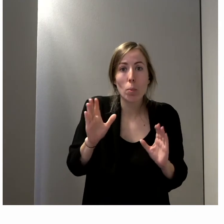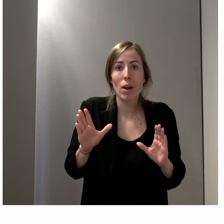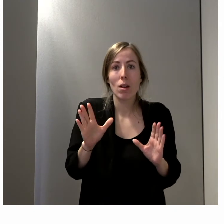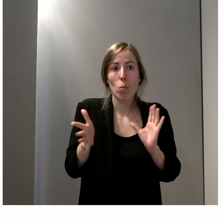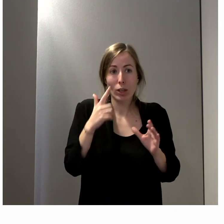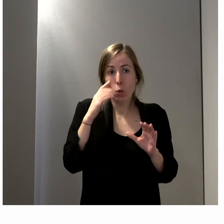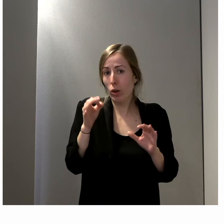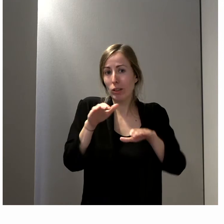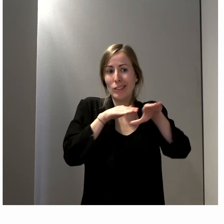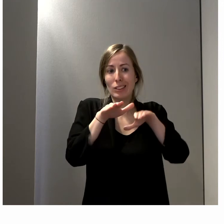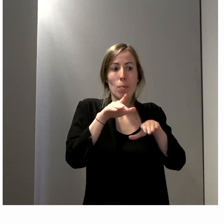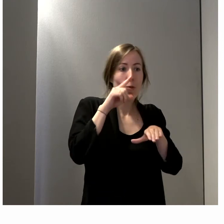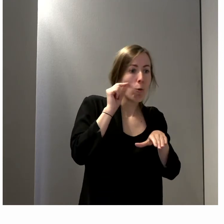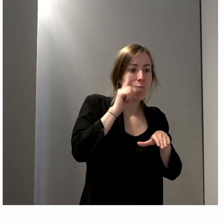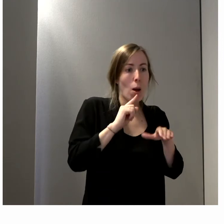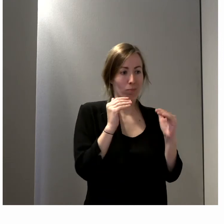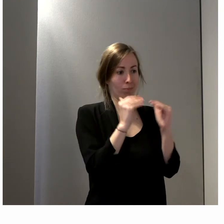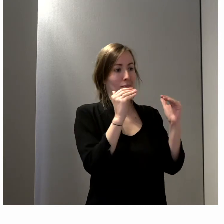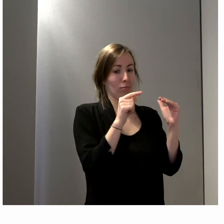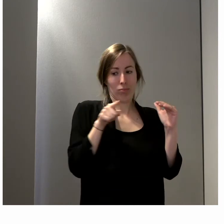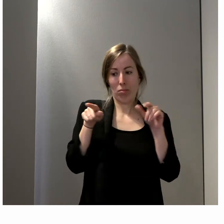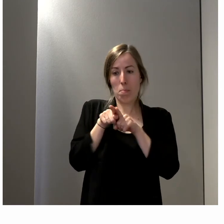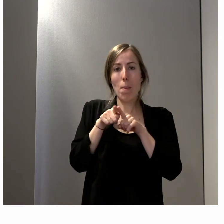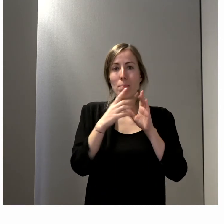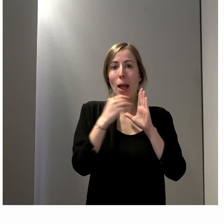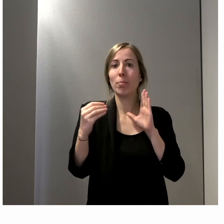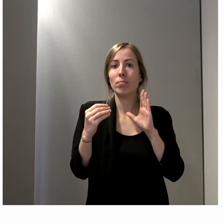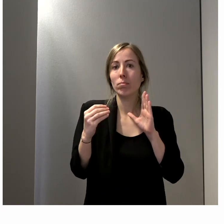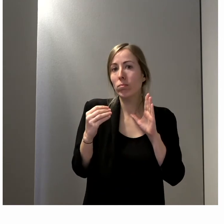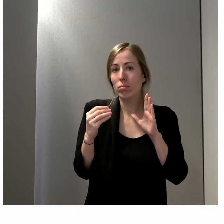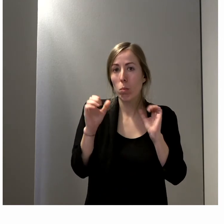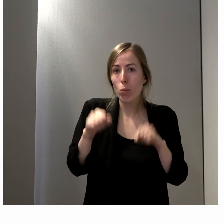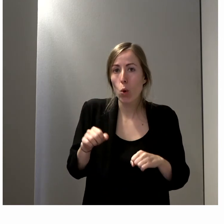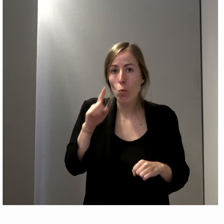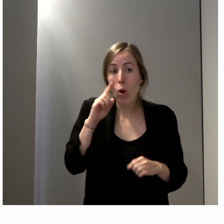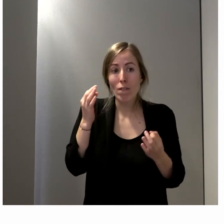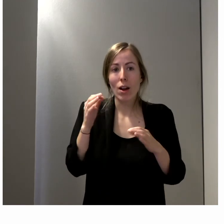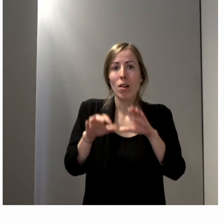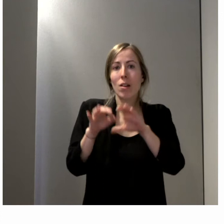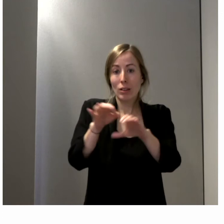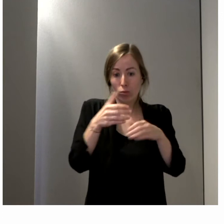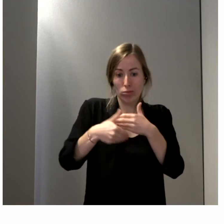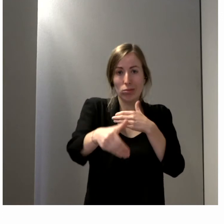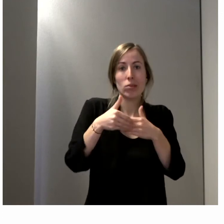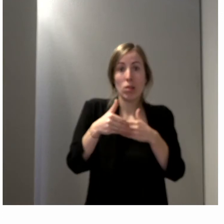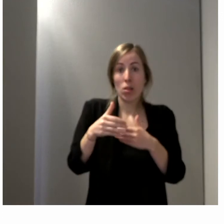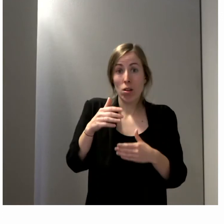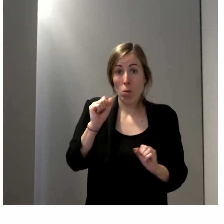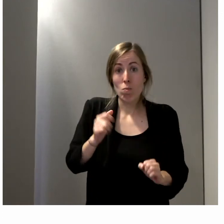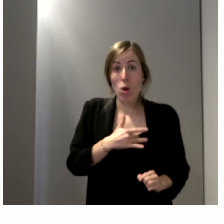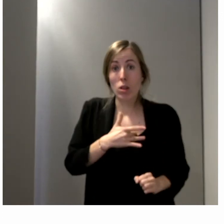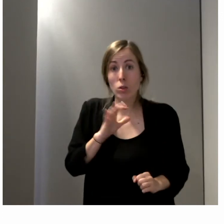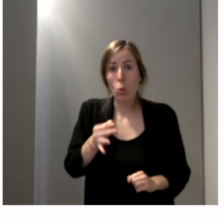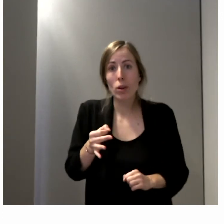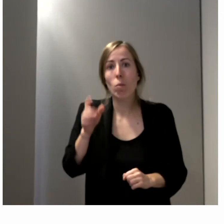parité femmes-hommes, hommes-femmes, ça peut être très intéressant, peut-être dans le cadre des élections législatives et de toute façon,